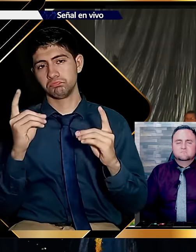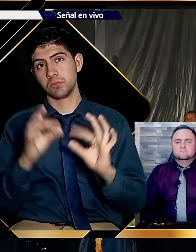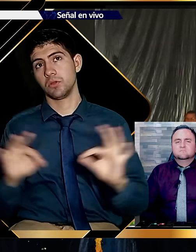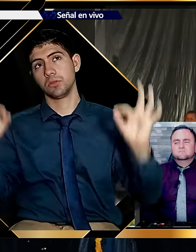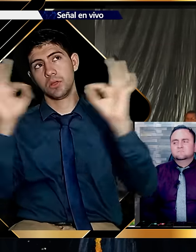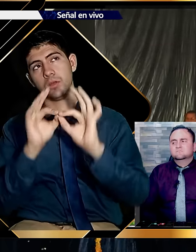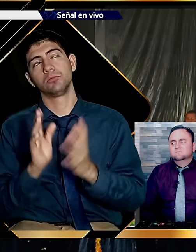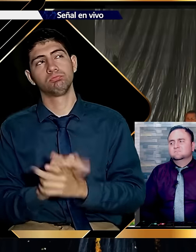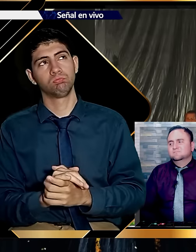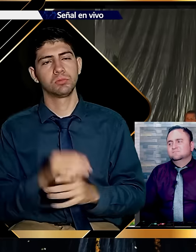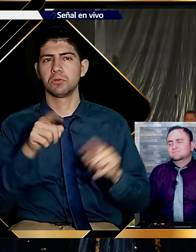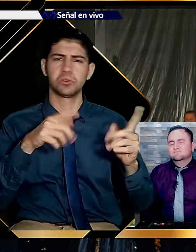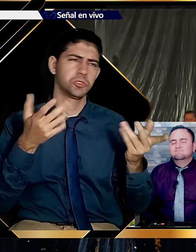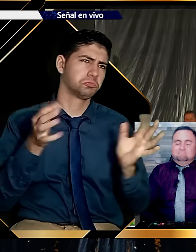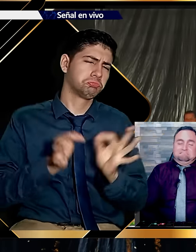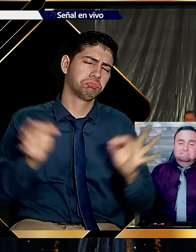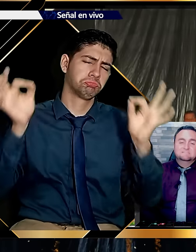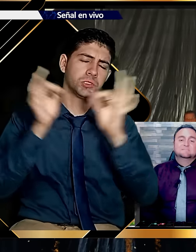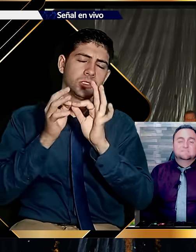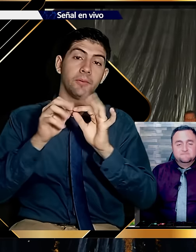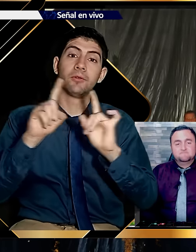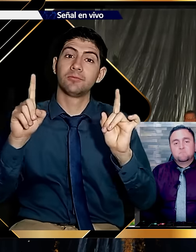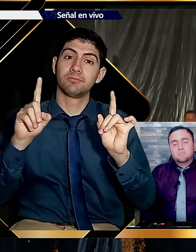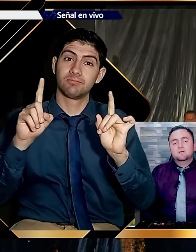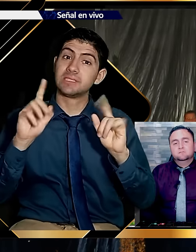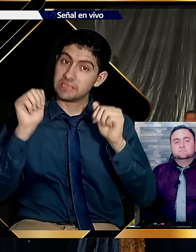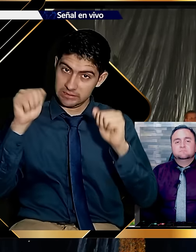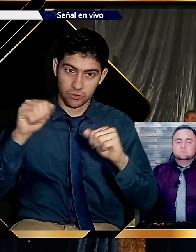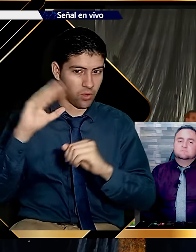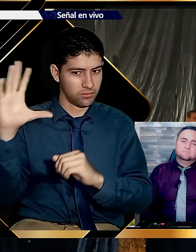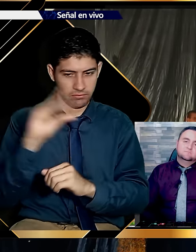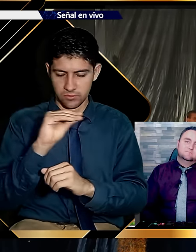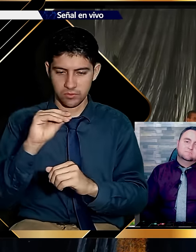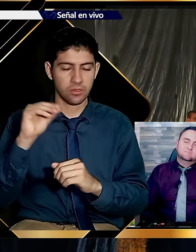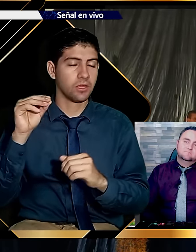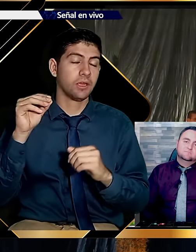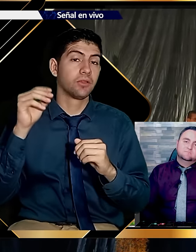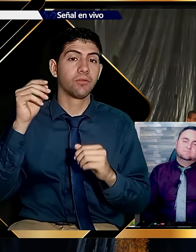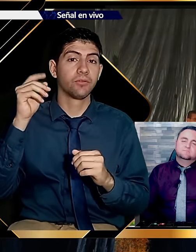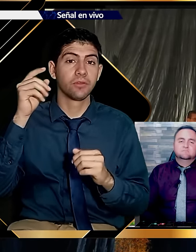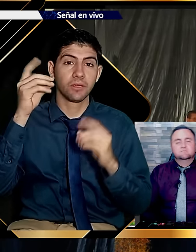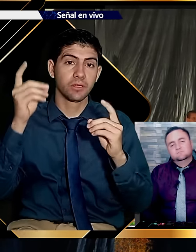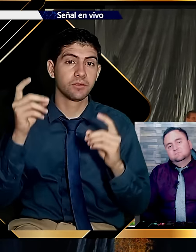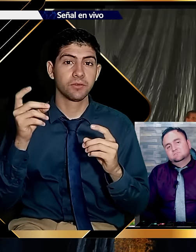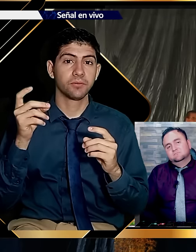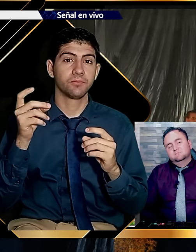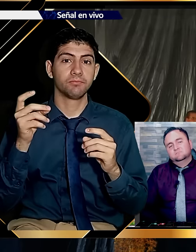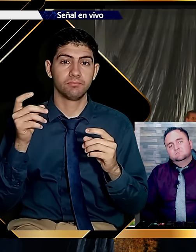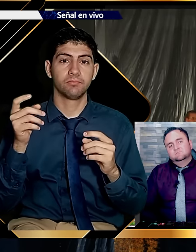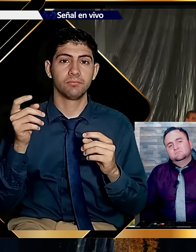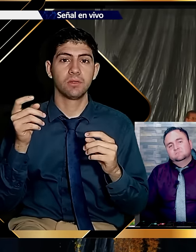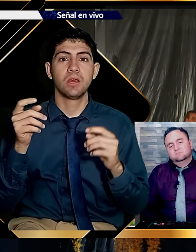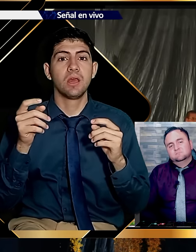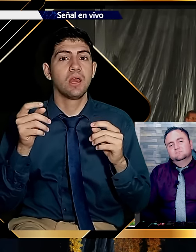Algunas. Trascendentales. Otras no tanto. Pero no dejan de ser decisiones. Algunos están decidiendo